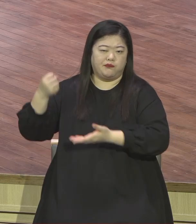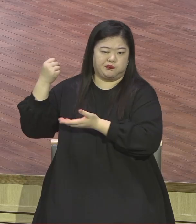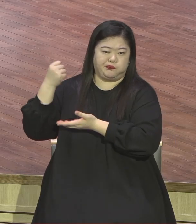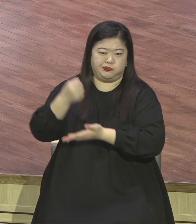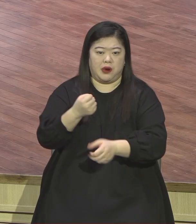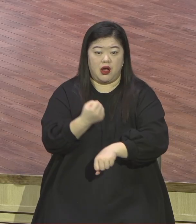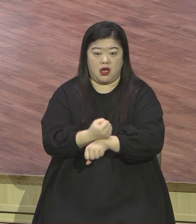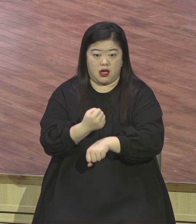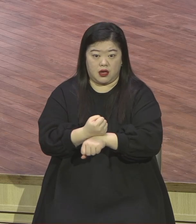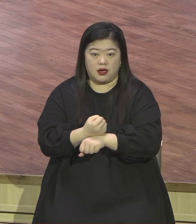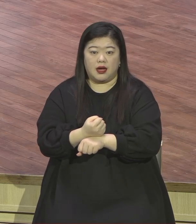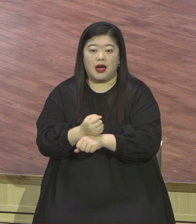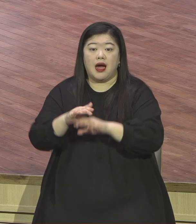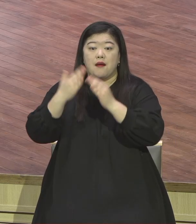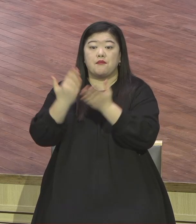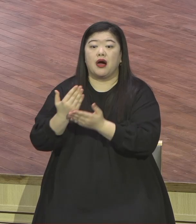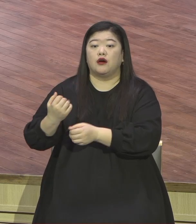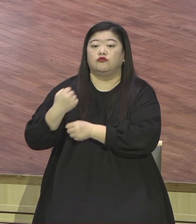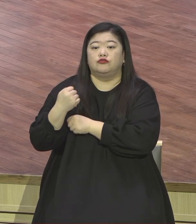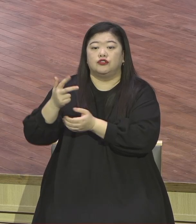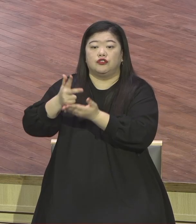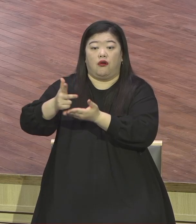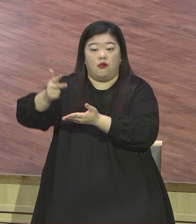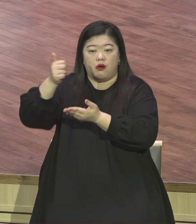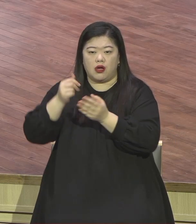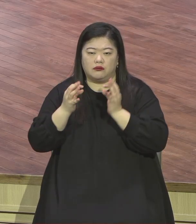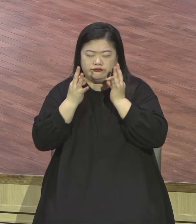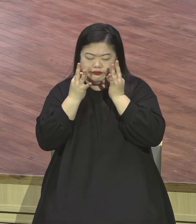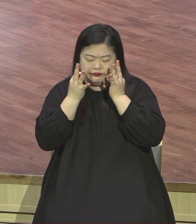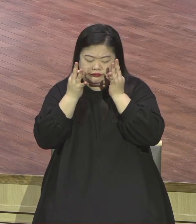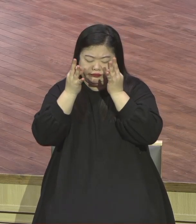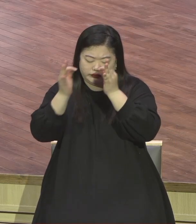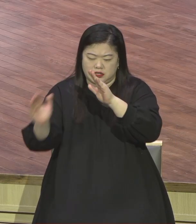열심히 이를 이루시리라 여와 열심히